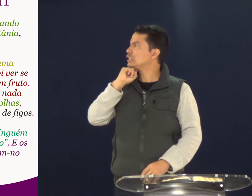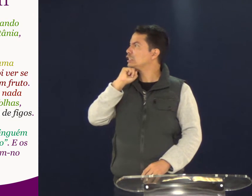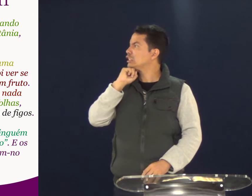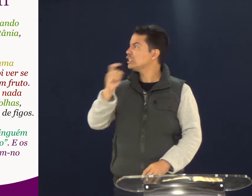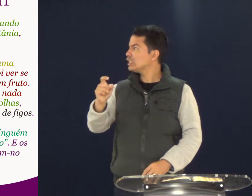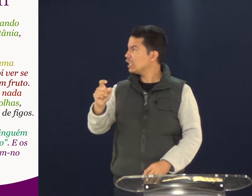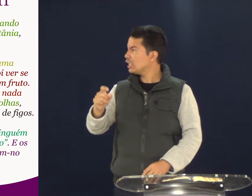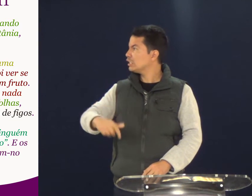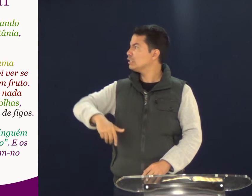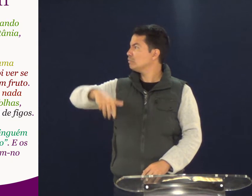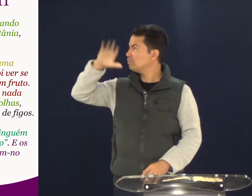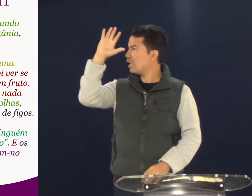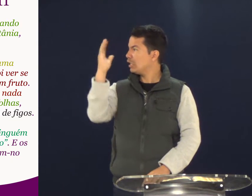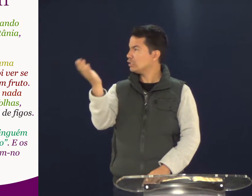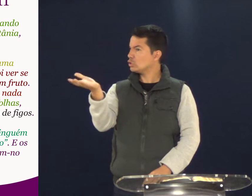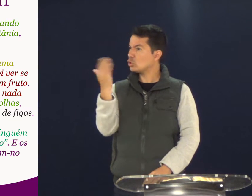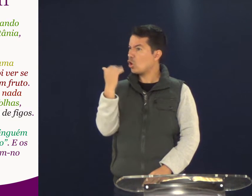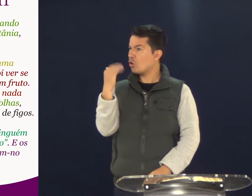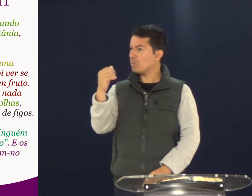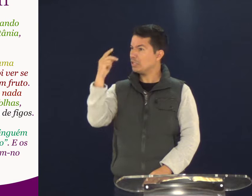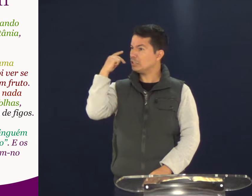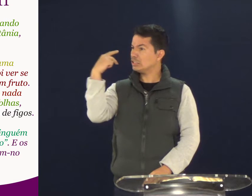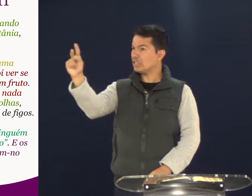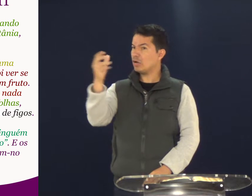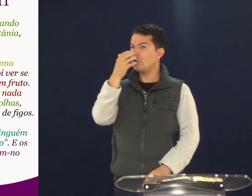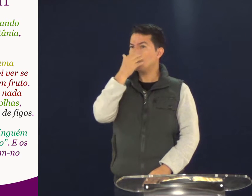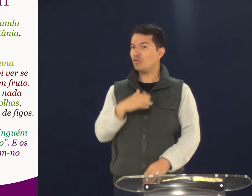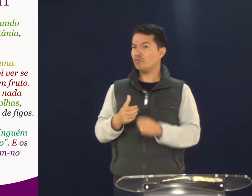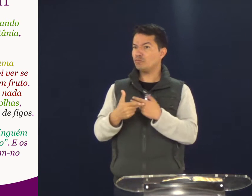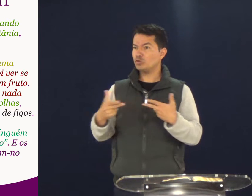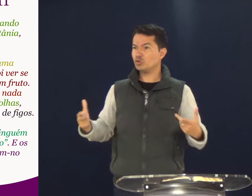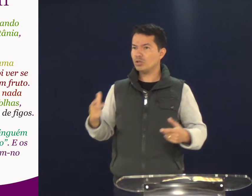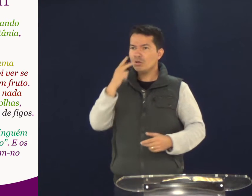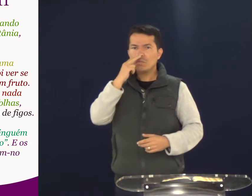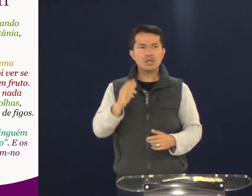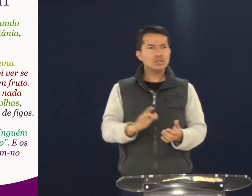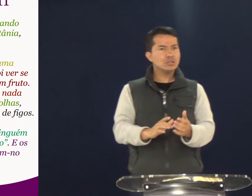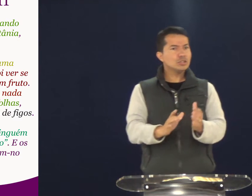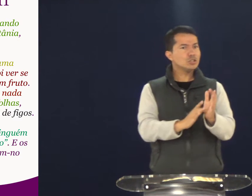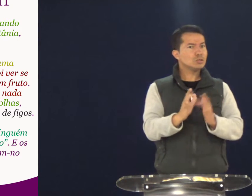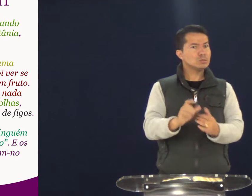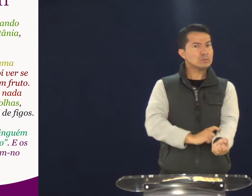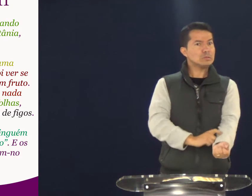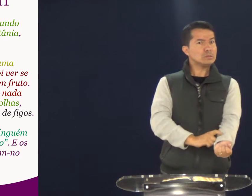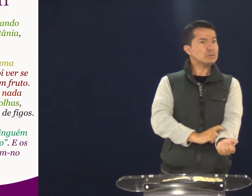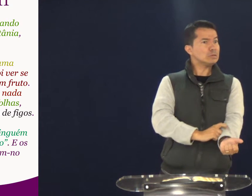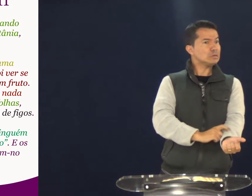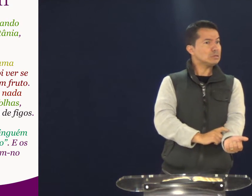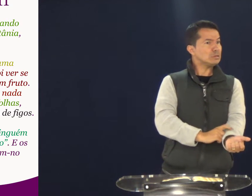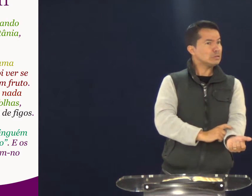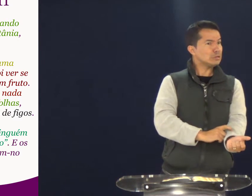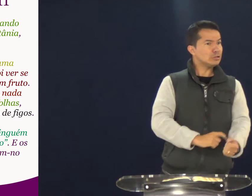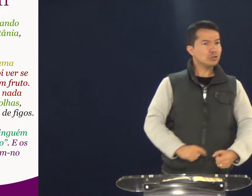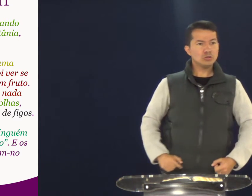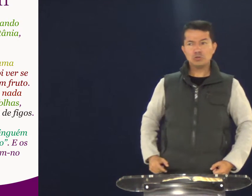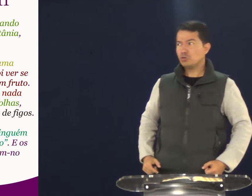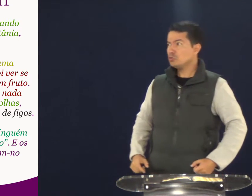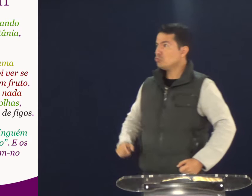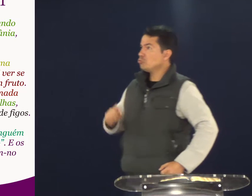Ali em verde. Ninguém mais coma do seu fruto. E os seus discípulos ouviram